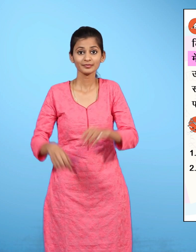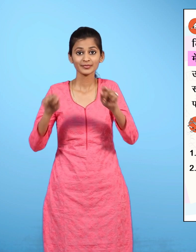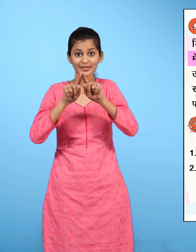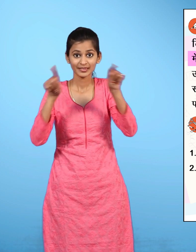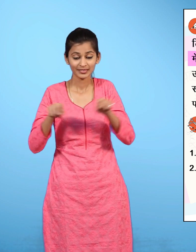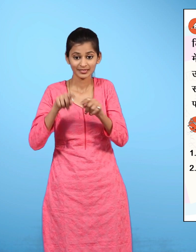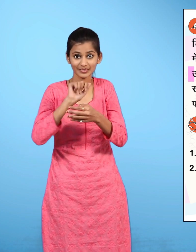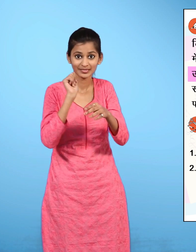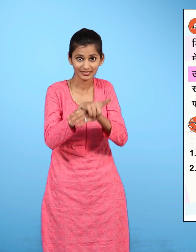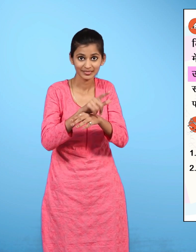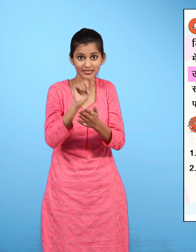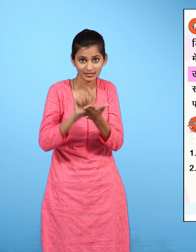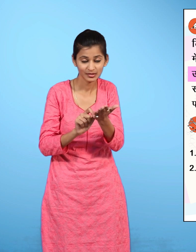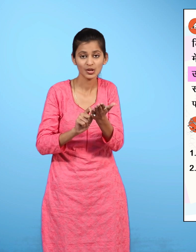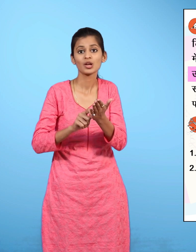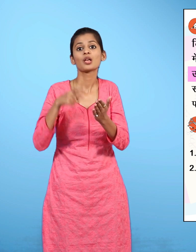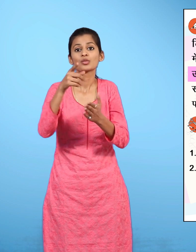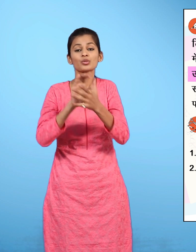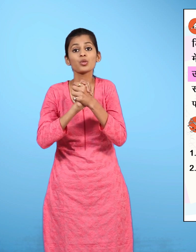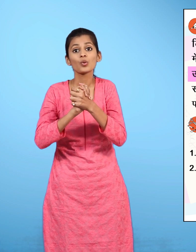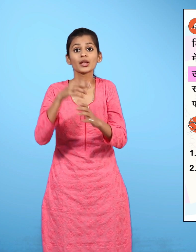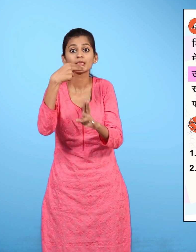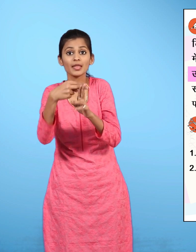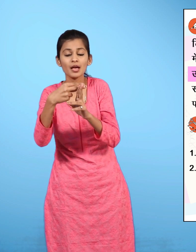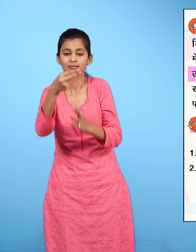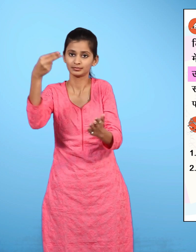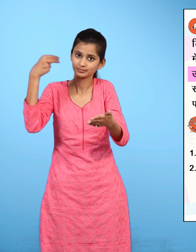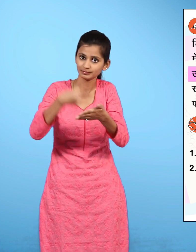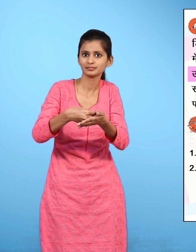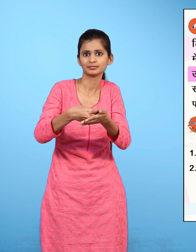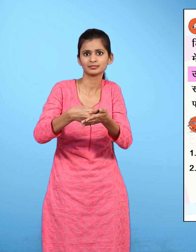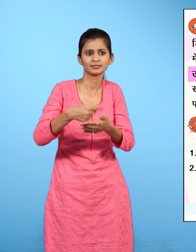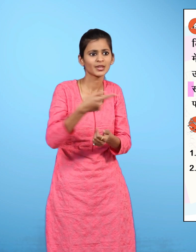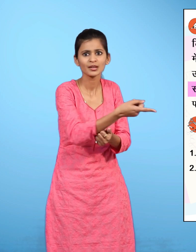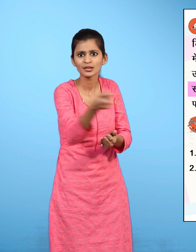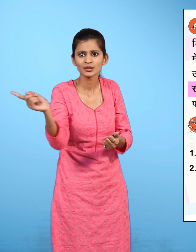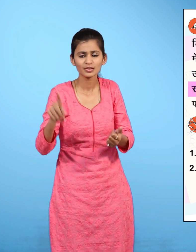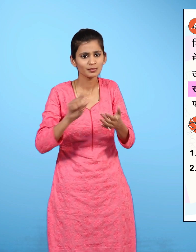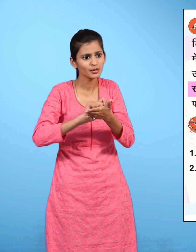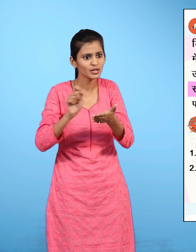चिठी के उपर दोस्त का नाम जरूर लिखना सबने चिठी लिख दी